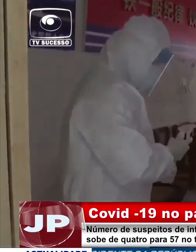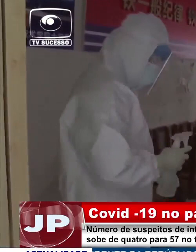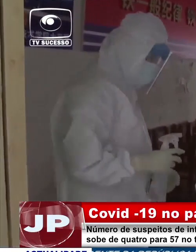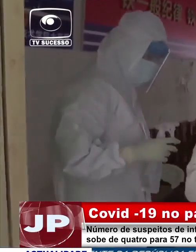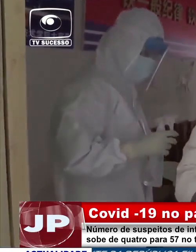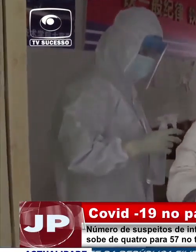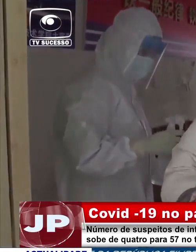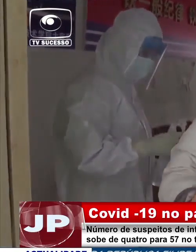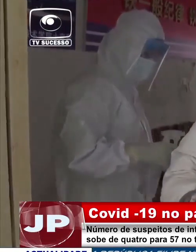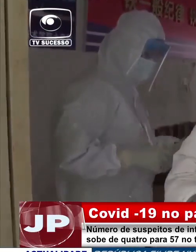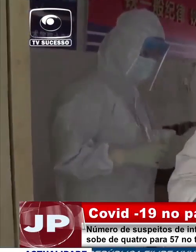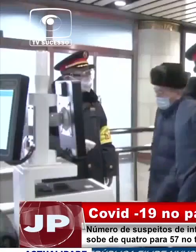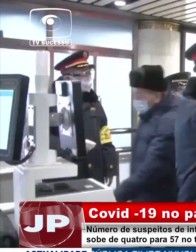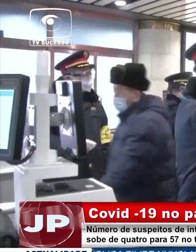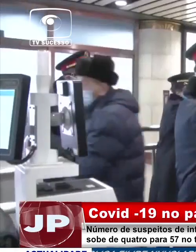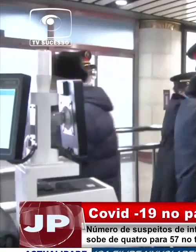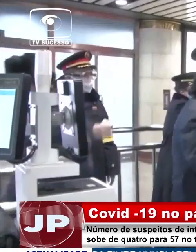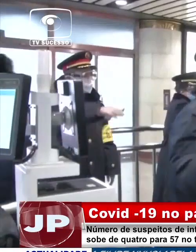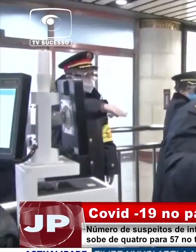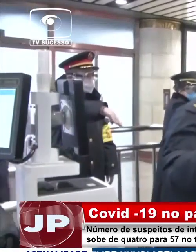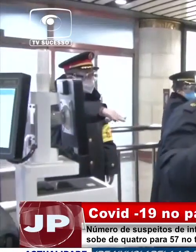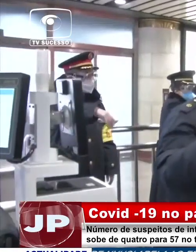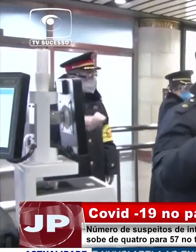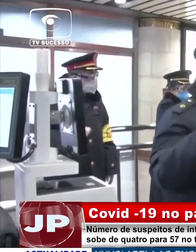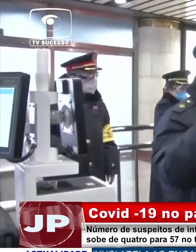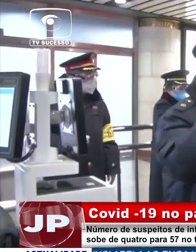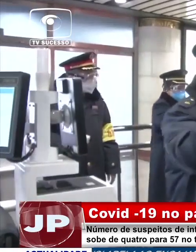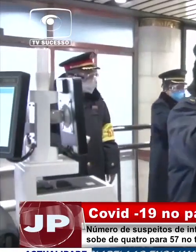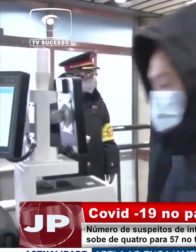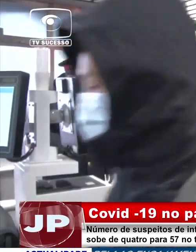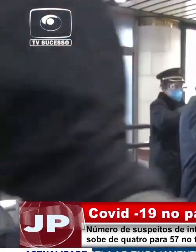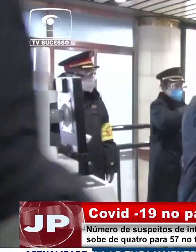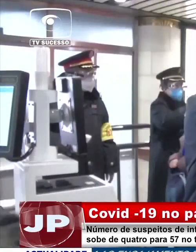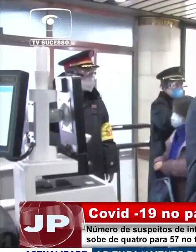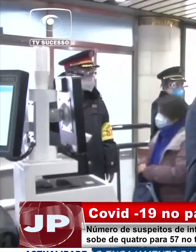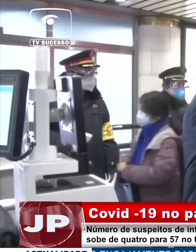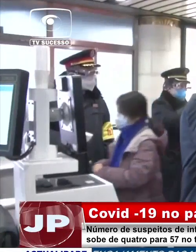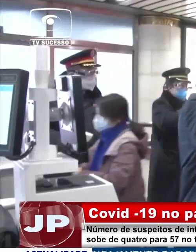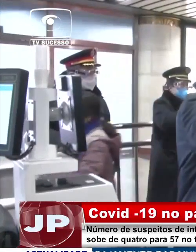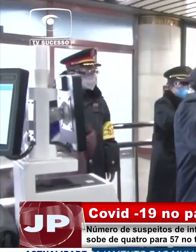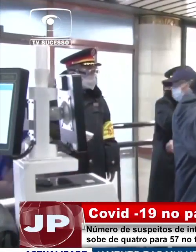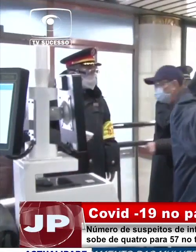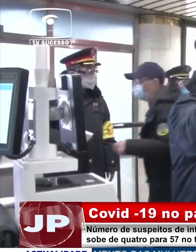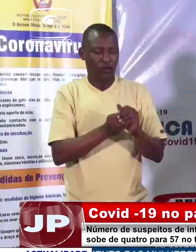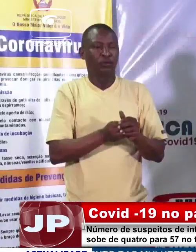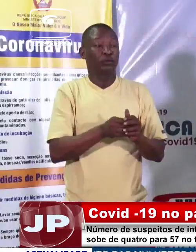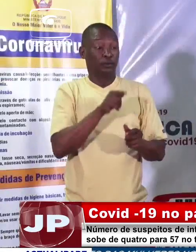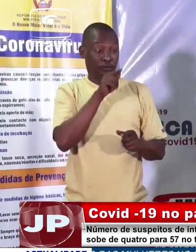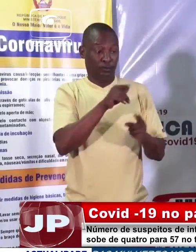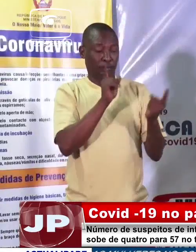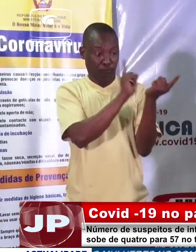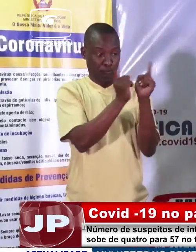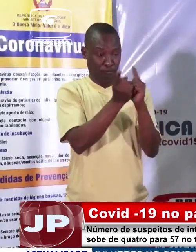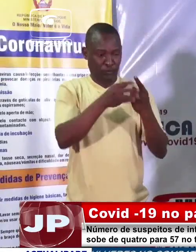Afunj, na província de Cabo Delgado, onde um dos nove infetados contraiu a Covid-19. Ontem